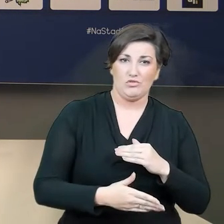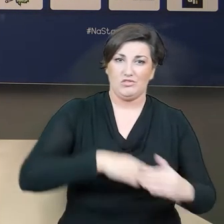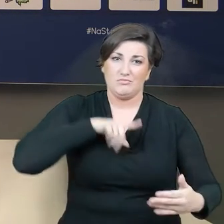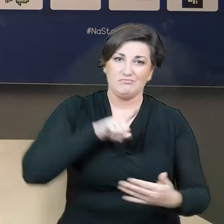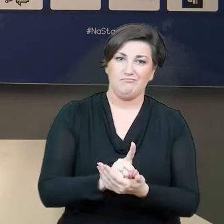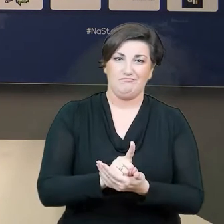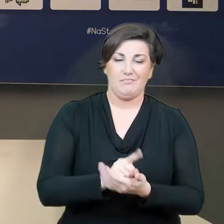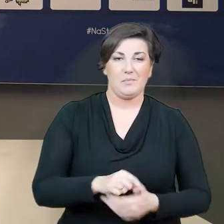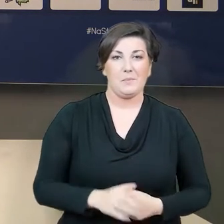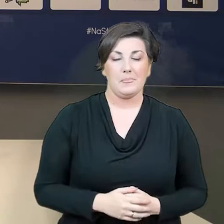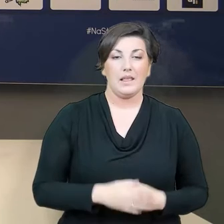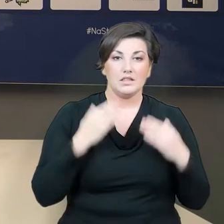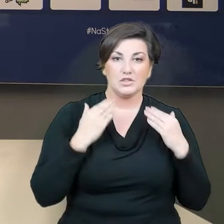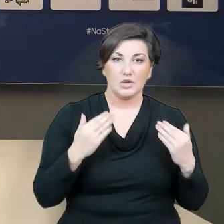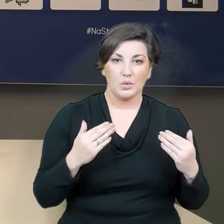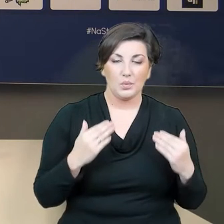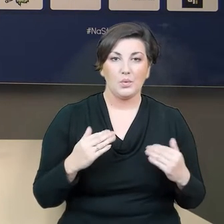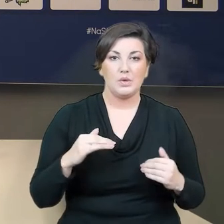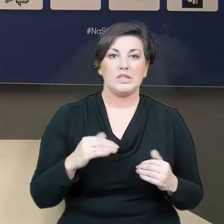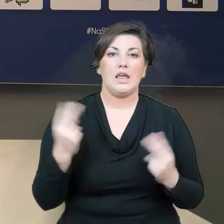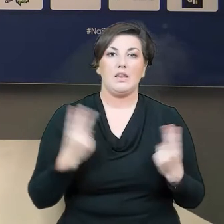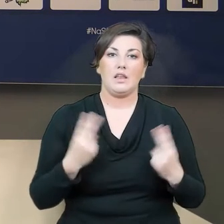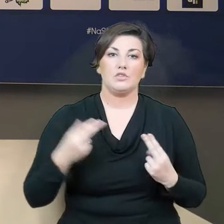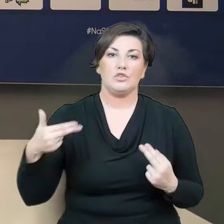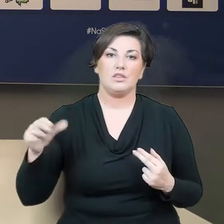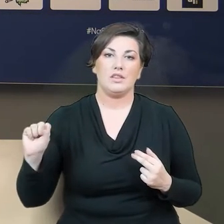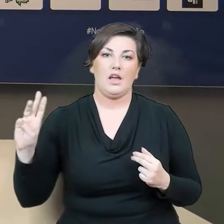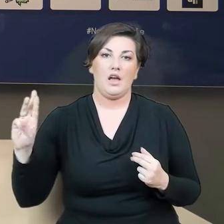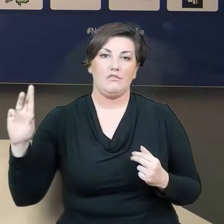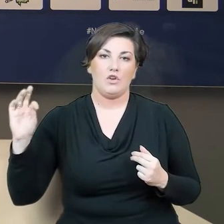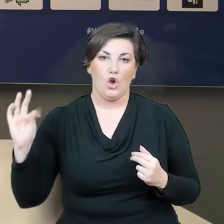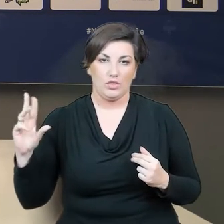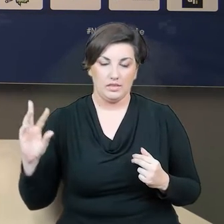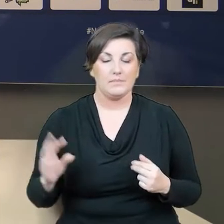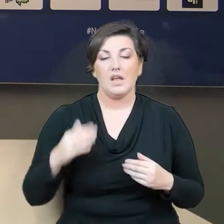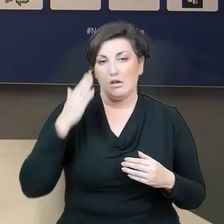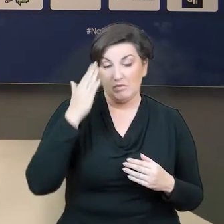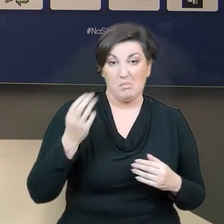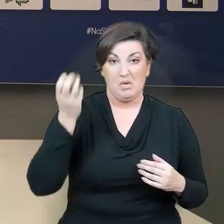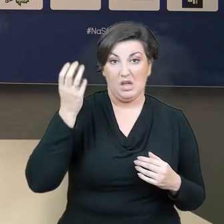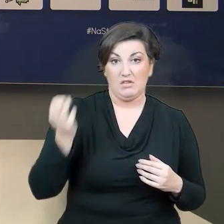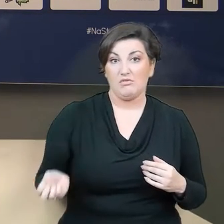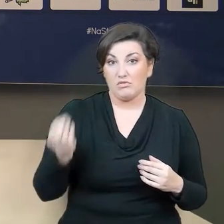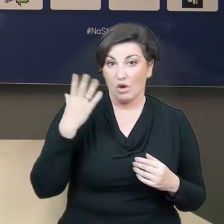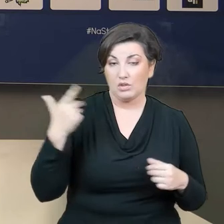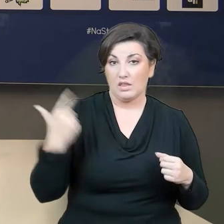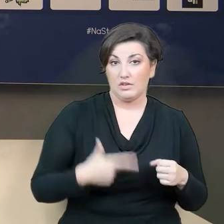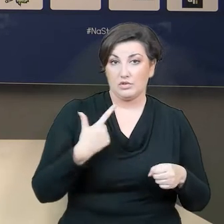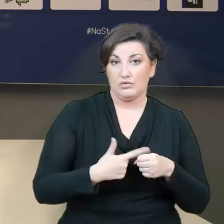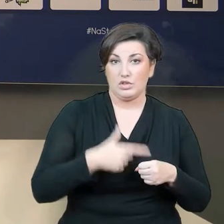Dziękuję. Ponownie redaktor Radosław Nawrot. Wiemy, że wiosna 2021 roku była dla warty grą ponad stan.